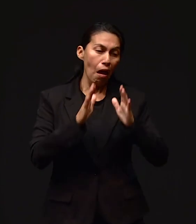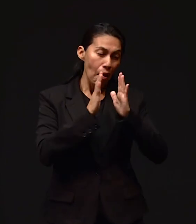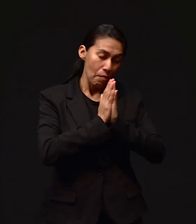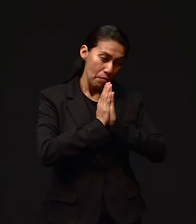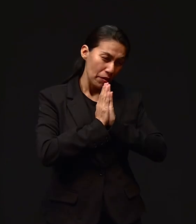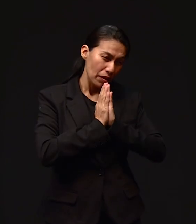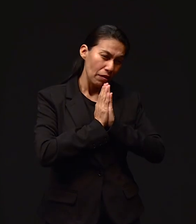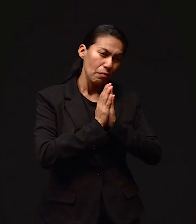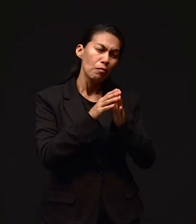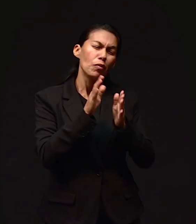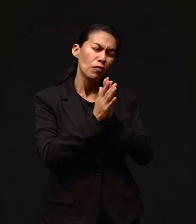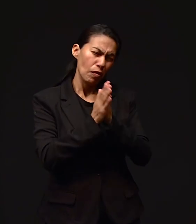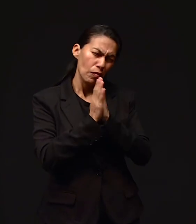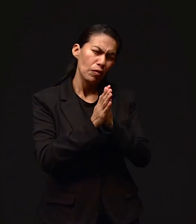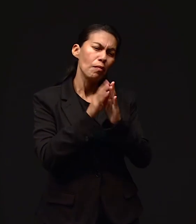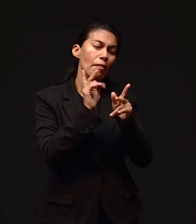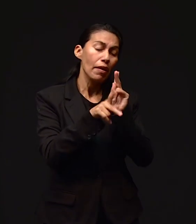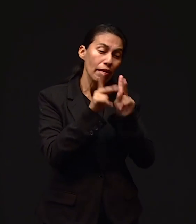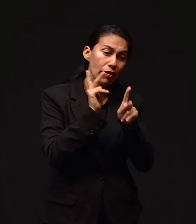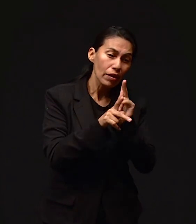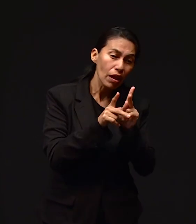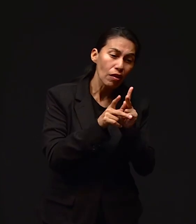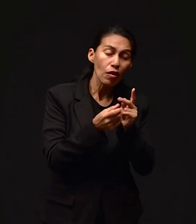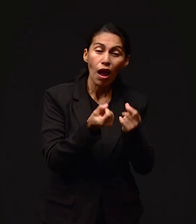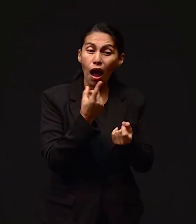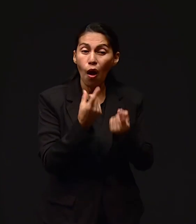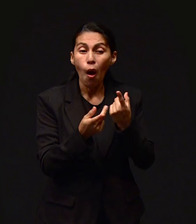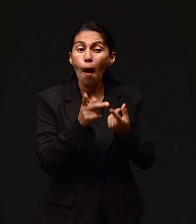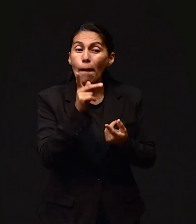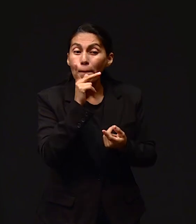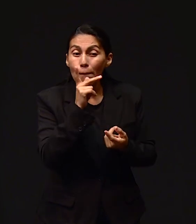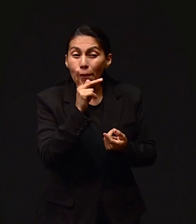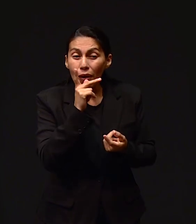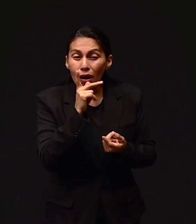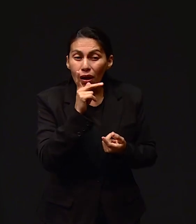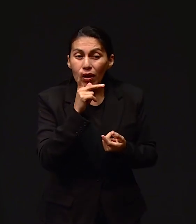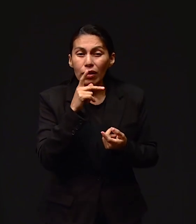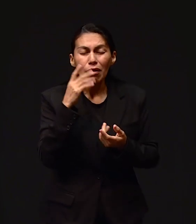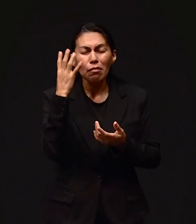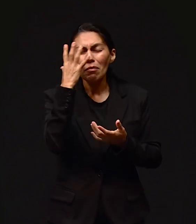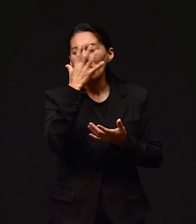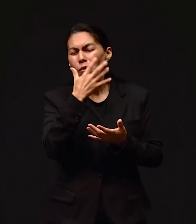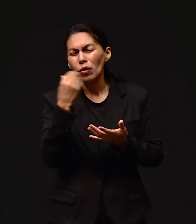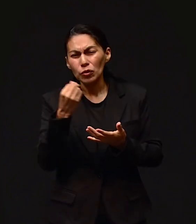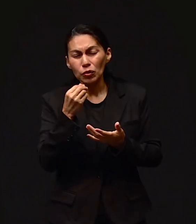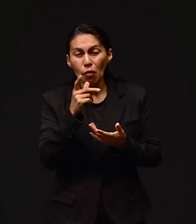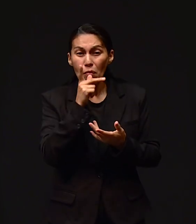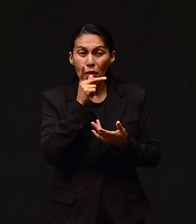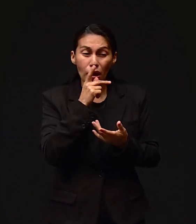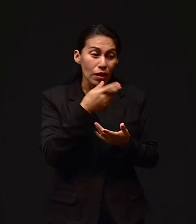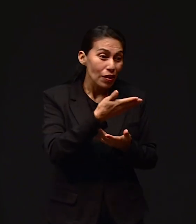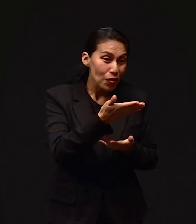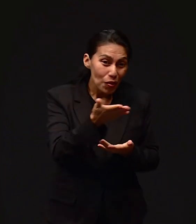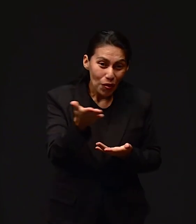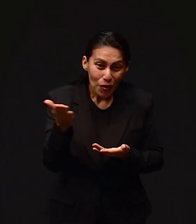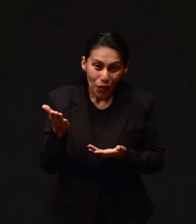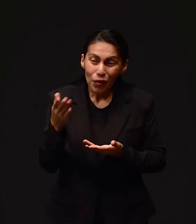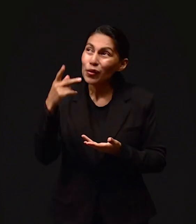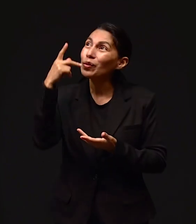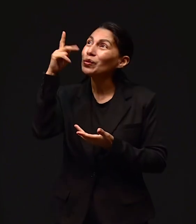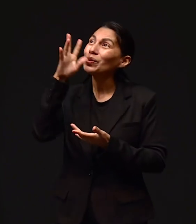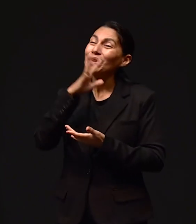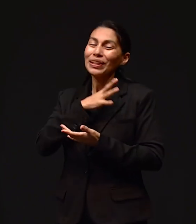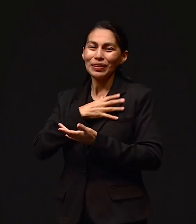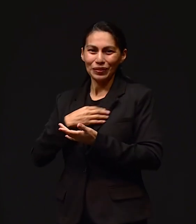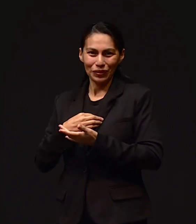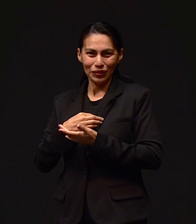algo de ese padre maravilloso que es padre de todos nosotros también. Así es, así es. Formamos parte de su